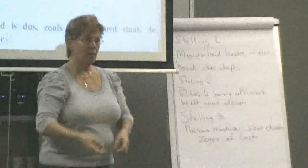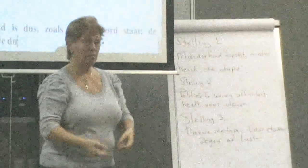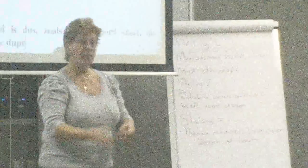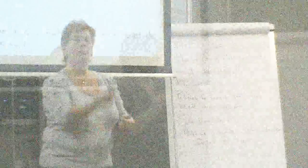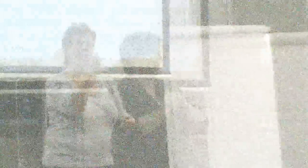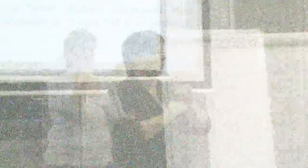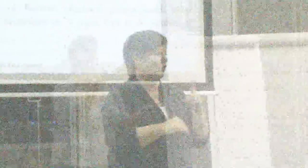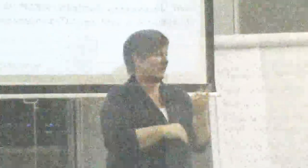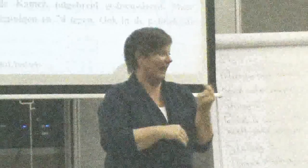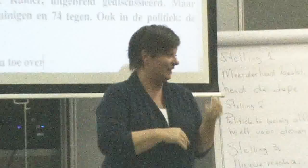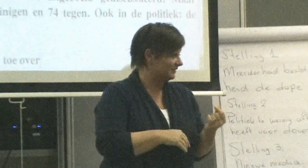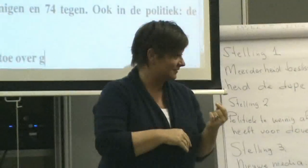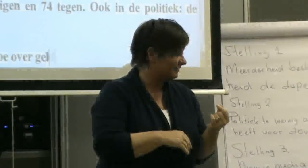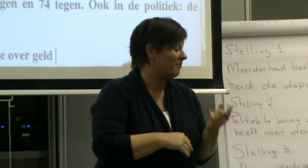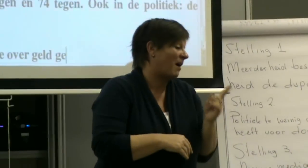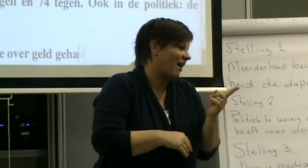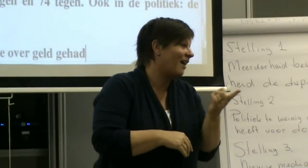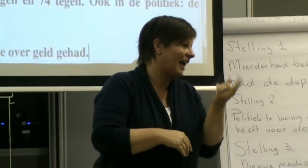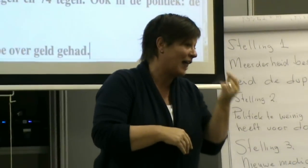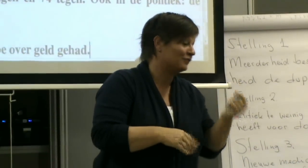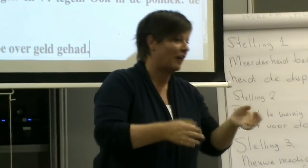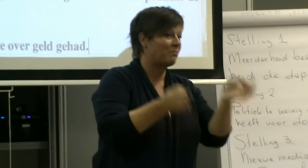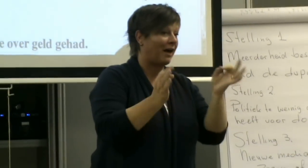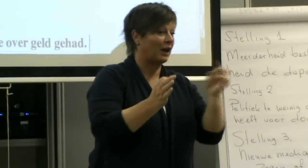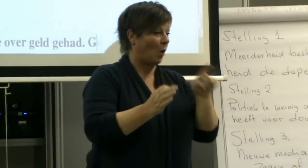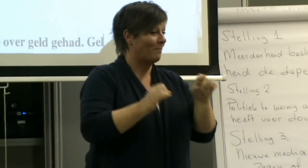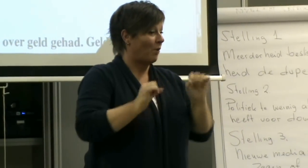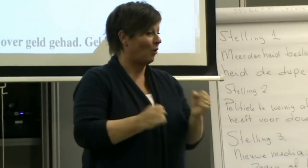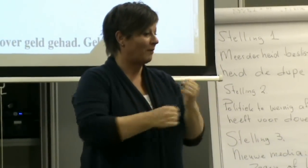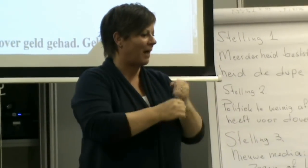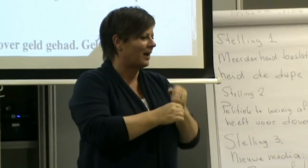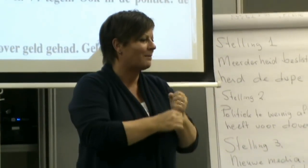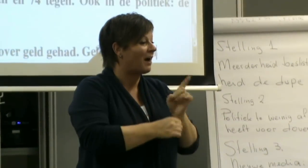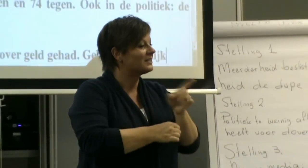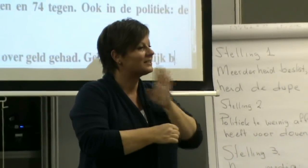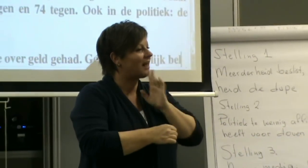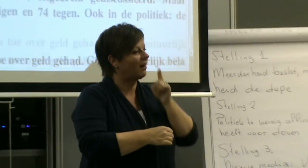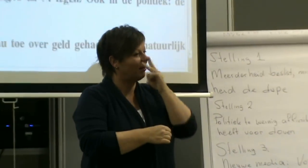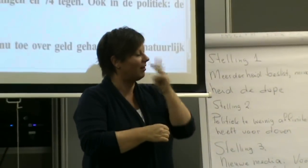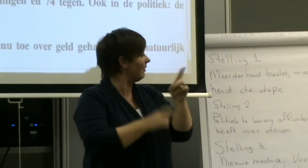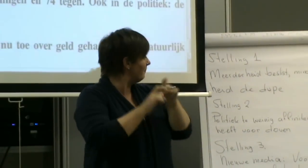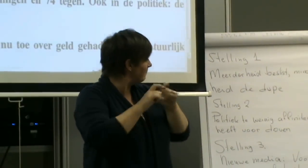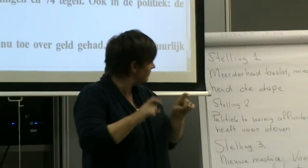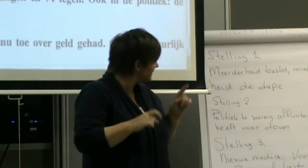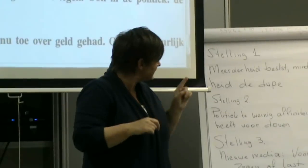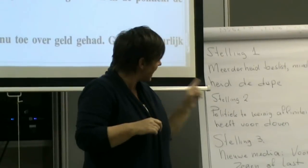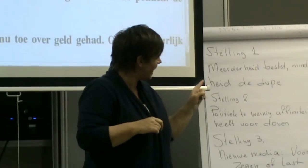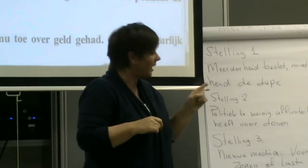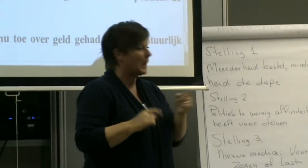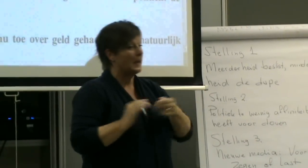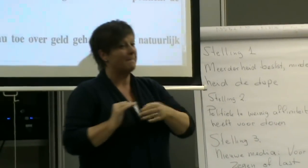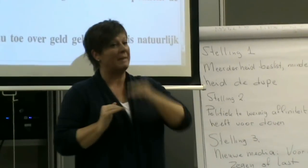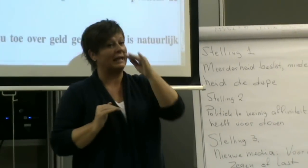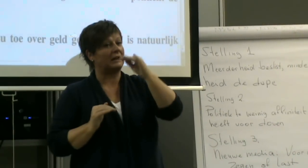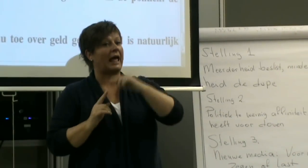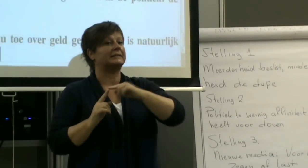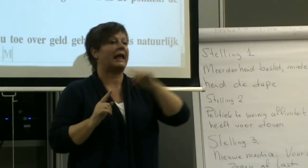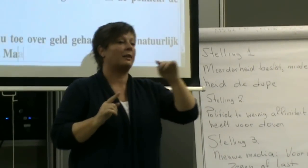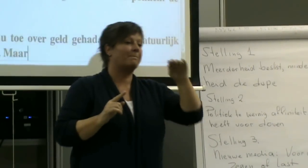Geld is natuurlijk belangrijk om dingen mogelijk te maken. Maar als we kijken naar de stelling. De meerderheid en de minderheid. Dan zal ook van